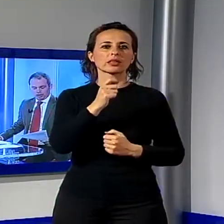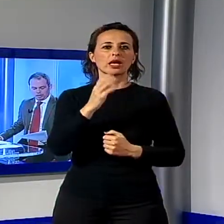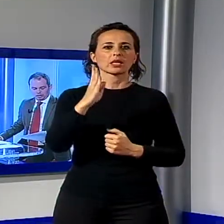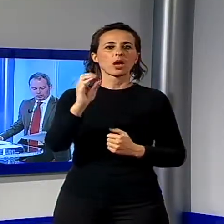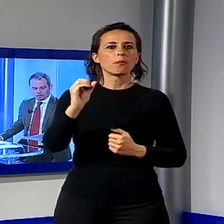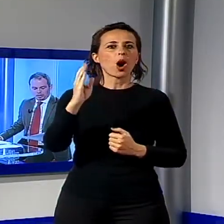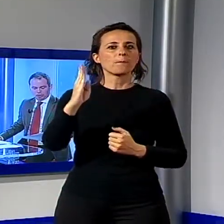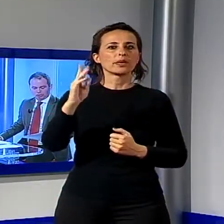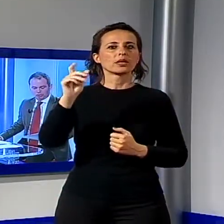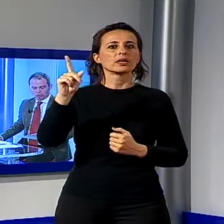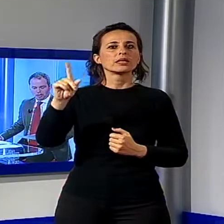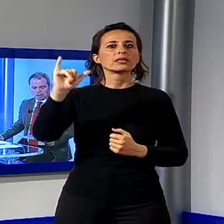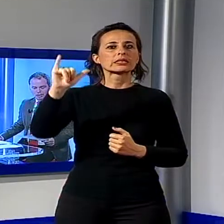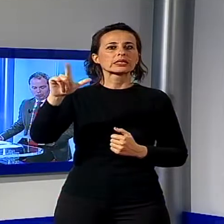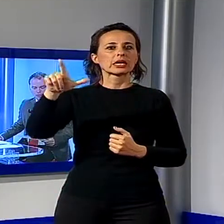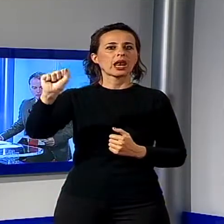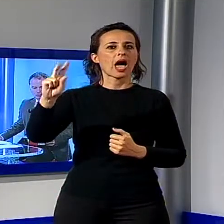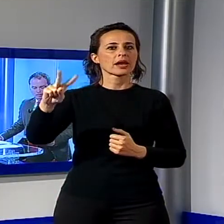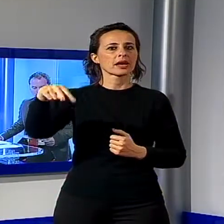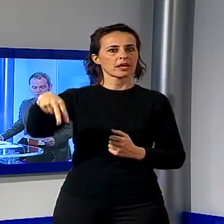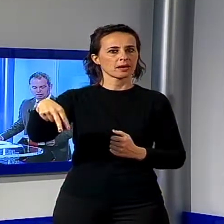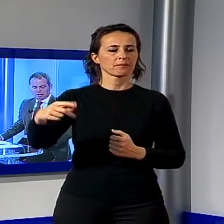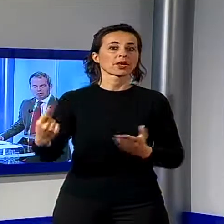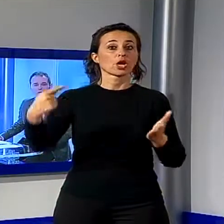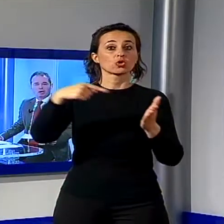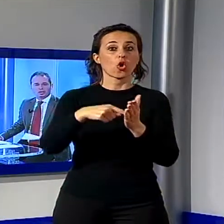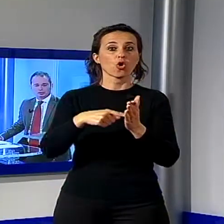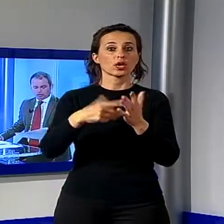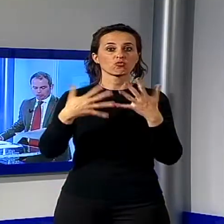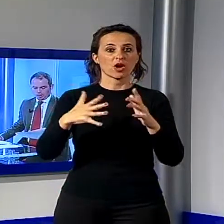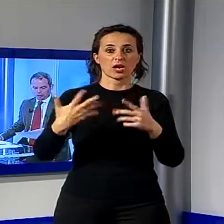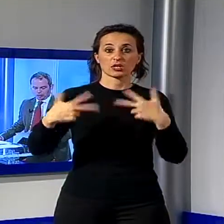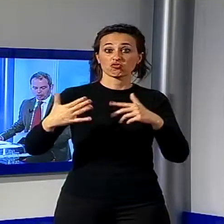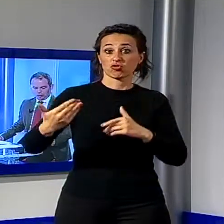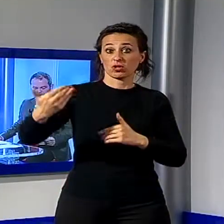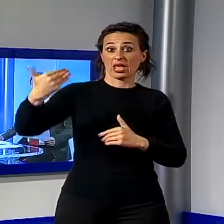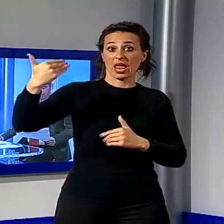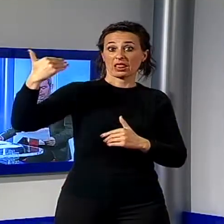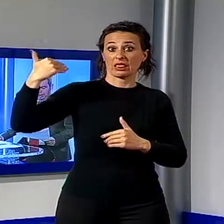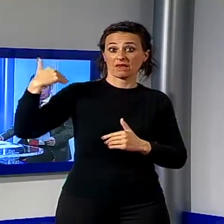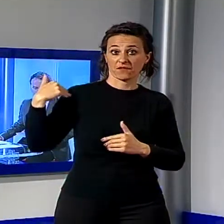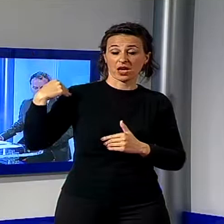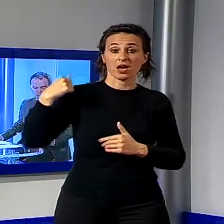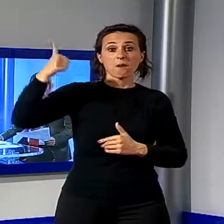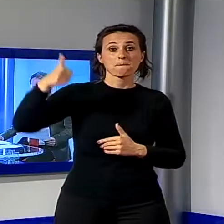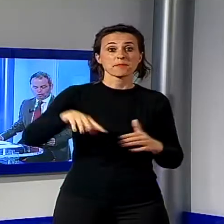statunitense, torna al Lucca Summer Festival dopo aver già suonato da noi nel 1998.